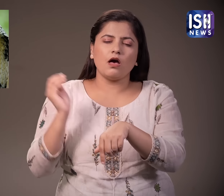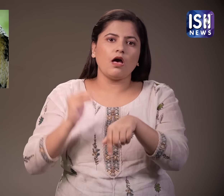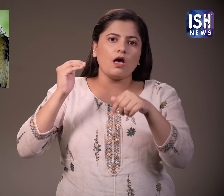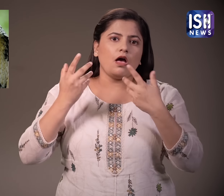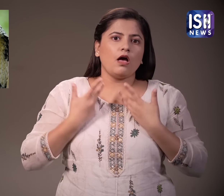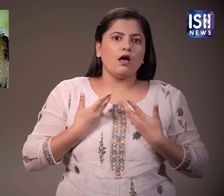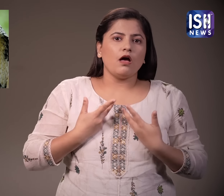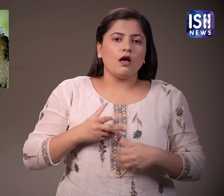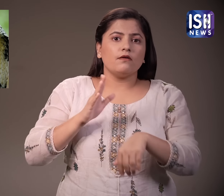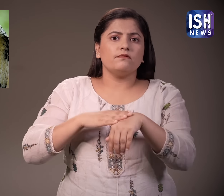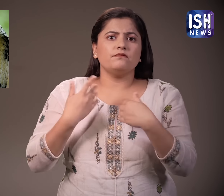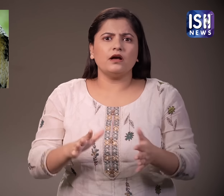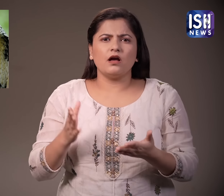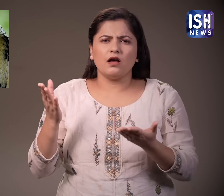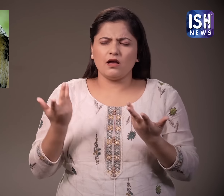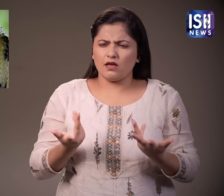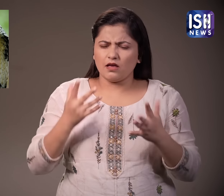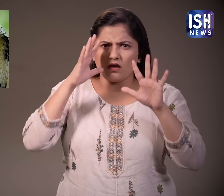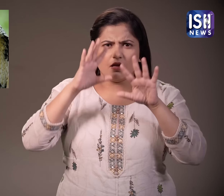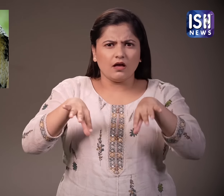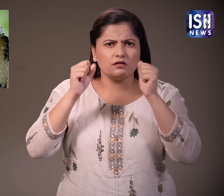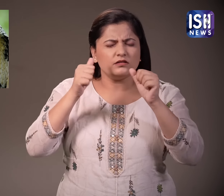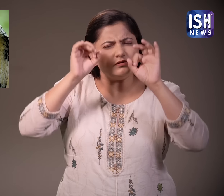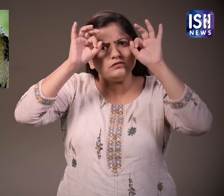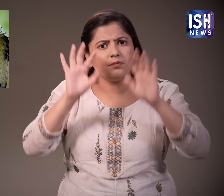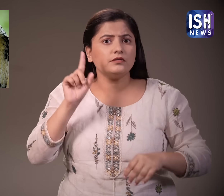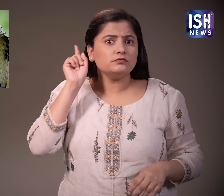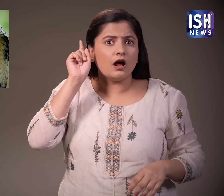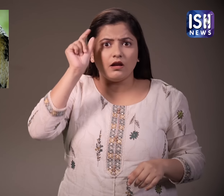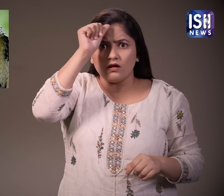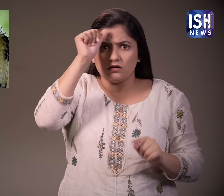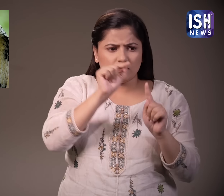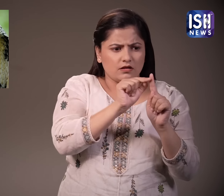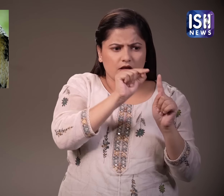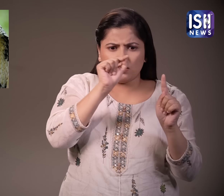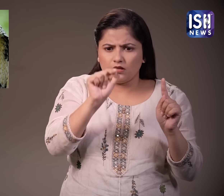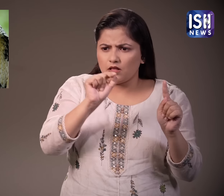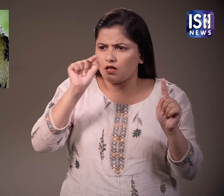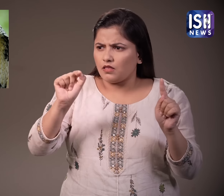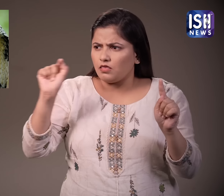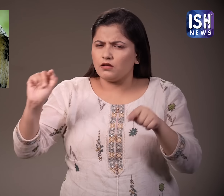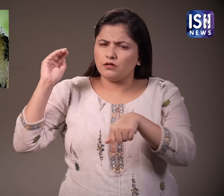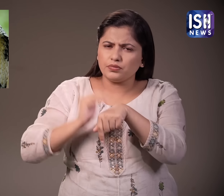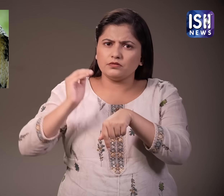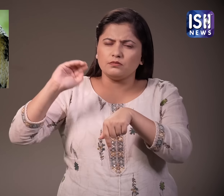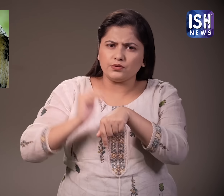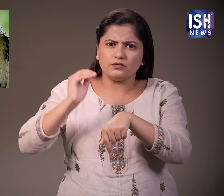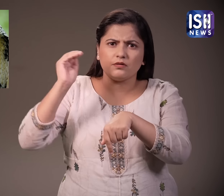बार फिर से काट लिया गया ऐसा क्यों हो रहा था? दुबे ने कहा कि साप के काटने की प्रत्य गड़ना सप्ता हाथ पर होती थी